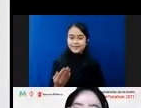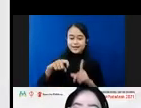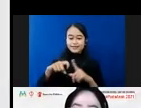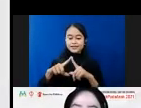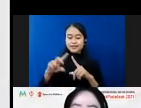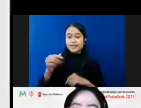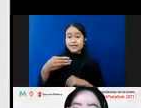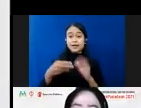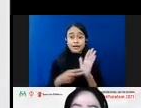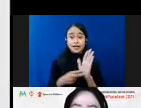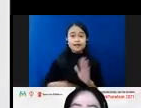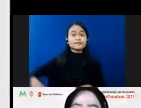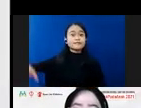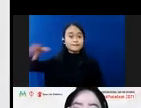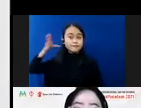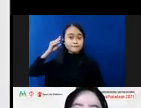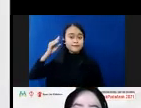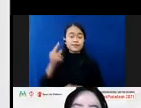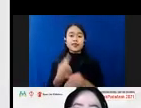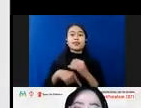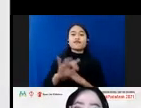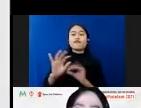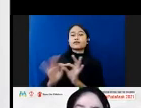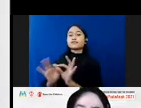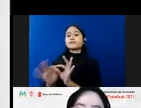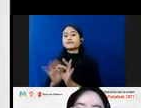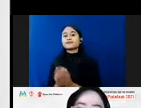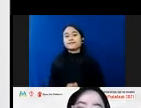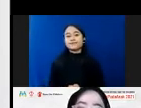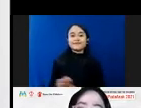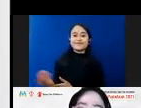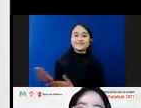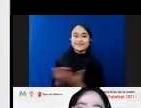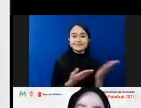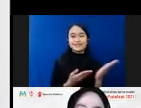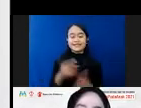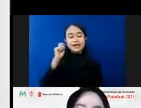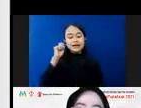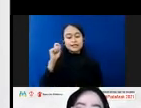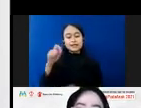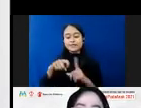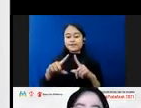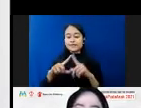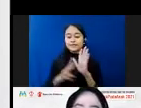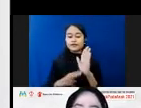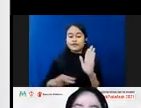Bisa Menyimak Dari Translasi Di Interpreter Silahkan Ibu Kanya Waktu Kami Persilahkan